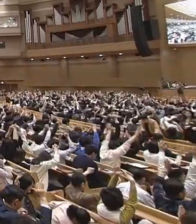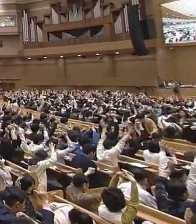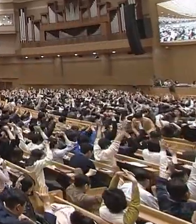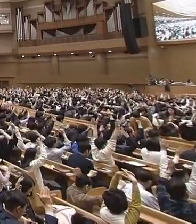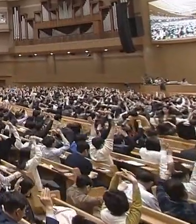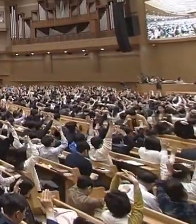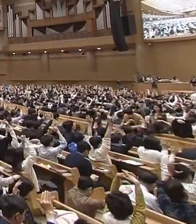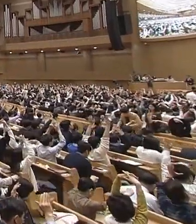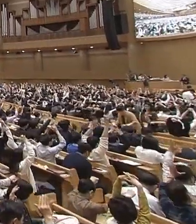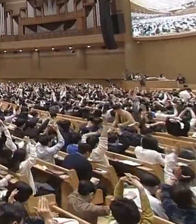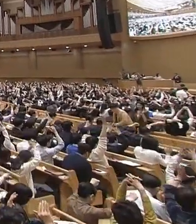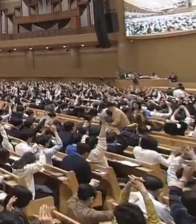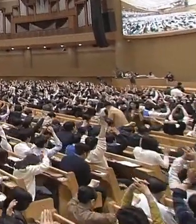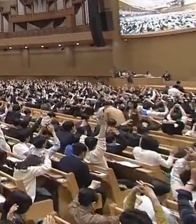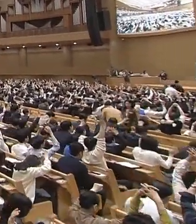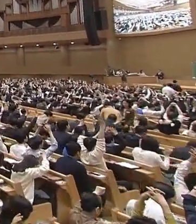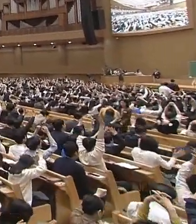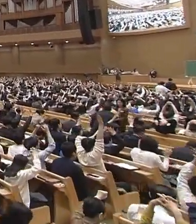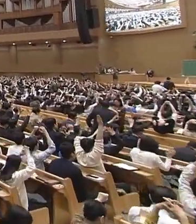내가 주님 예수를 택하지 못하고